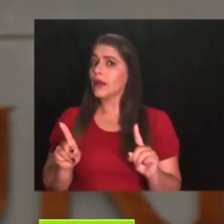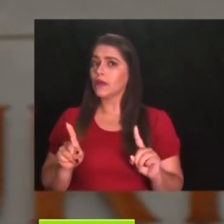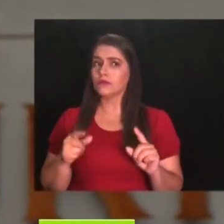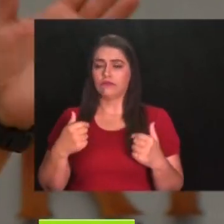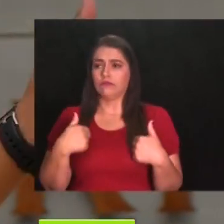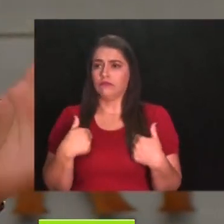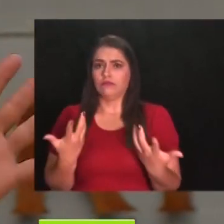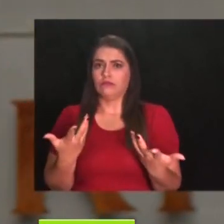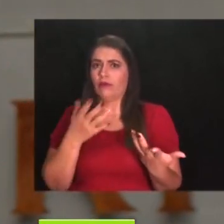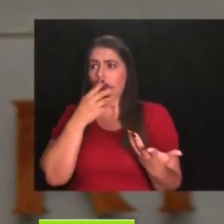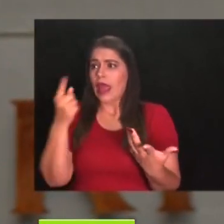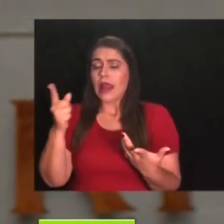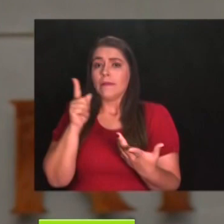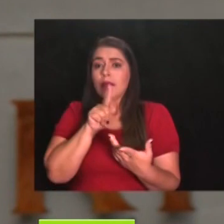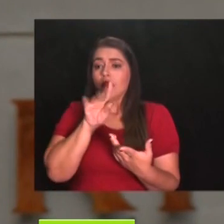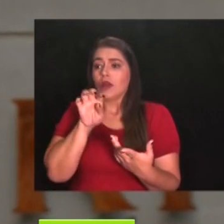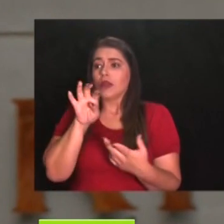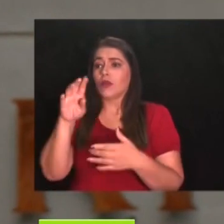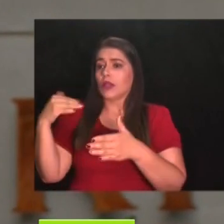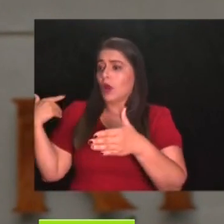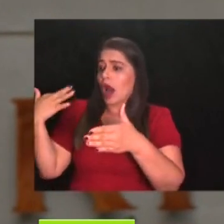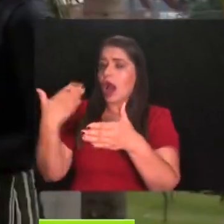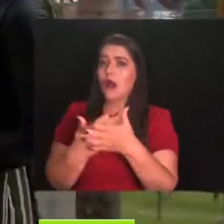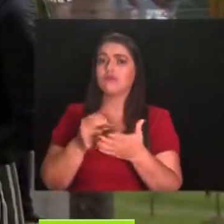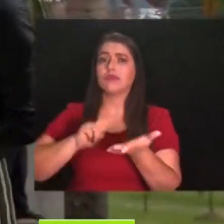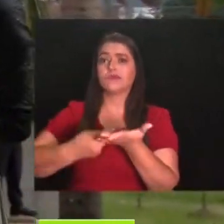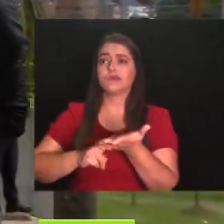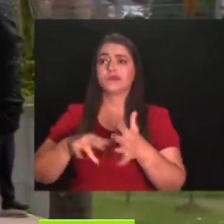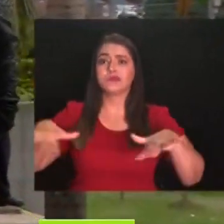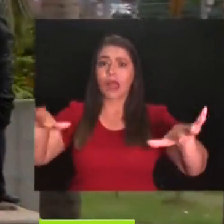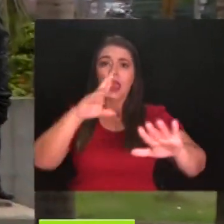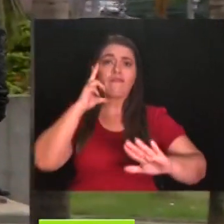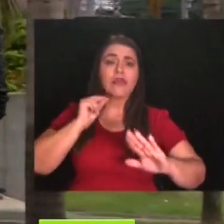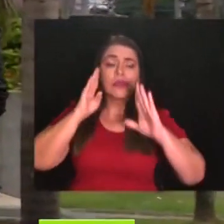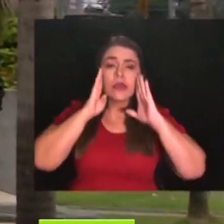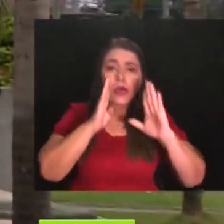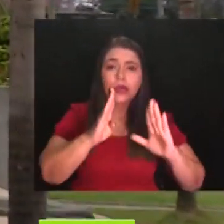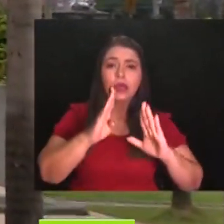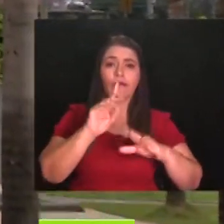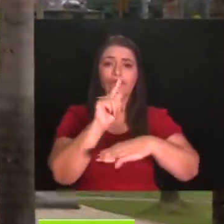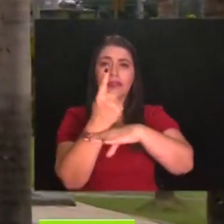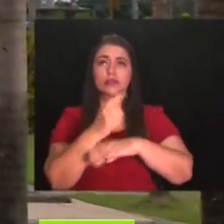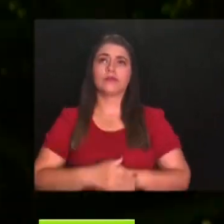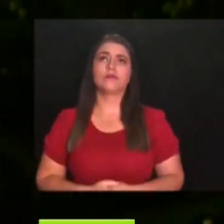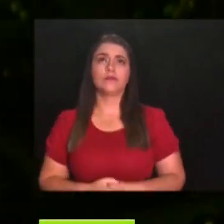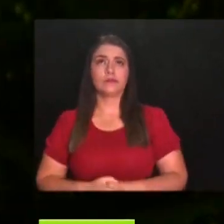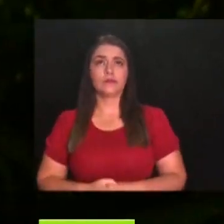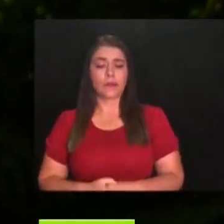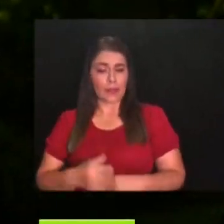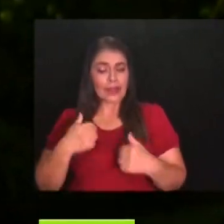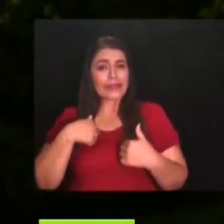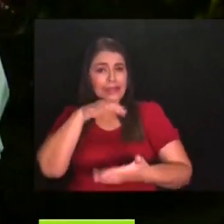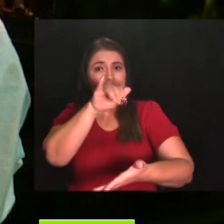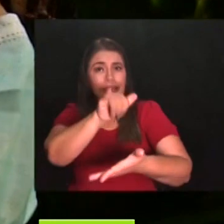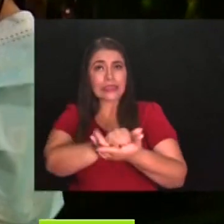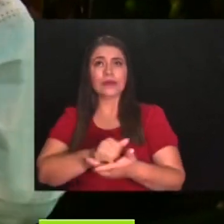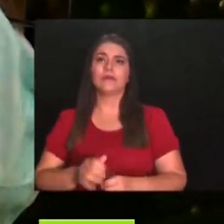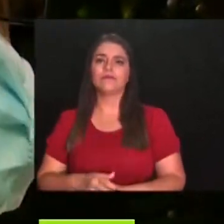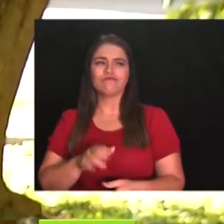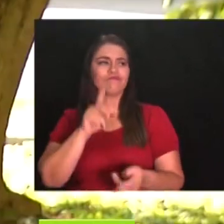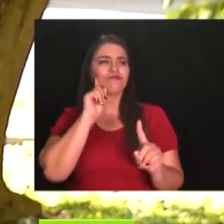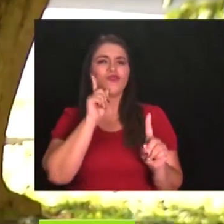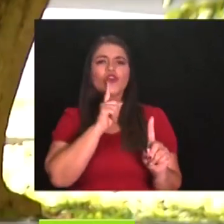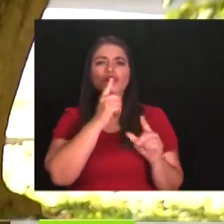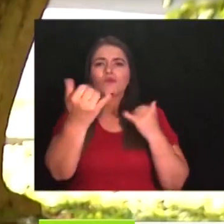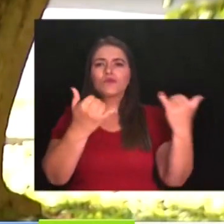Amazonas, a Arauca o al Chocó, si hay un caso con personas sordas. Pero solo la fiscalía. Y eso justamente es lo que ellos reclaman.